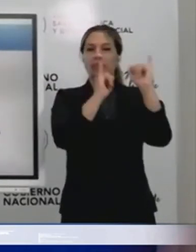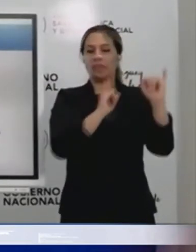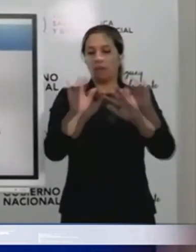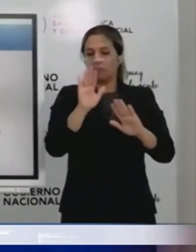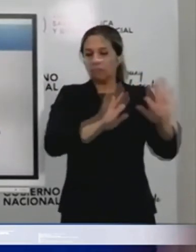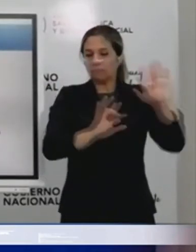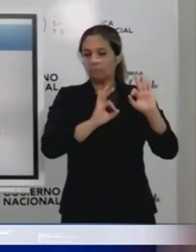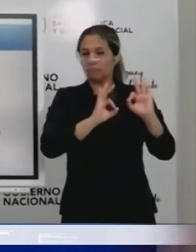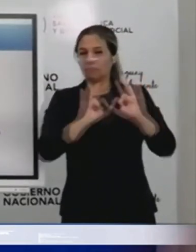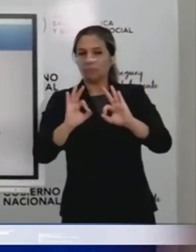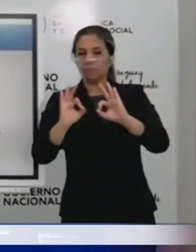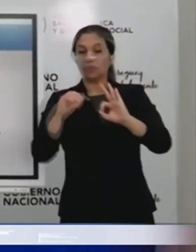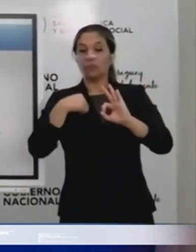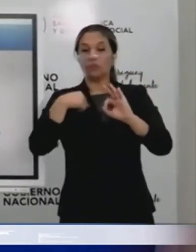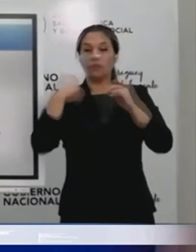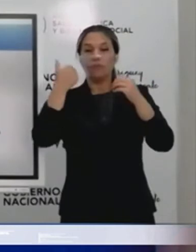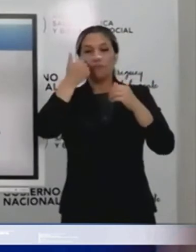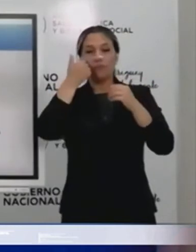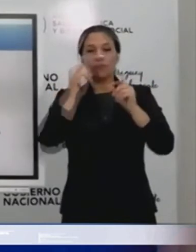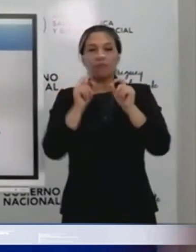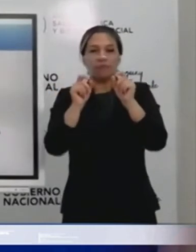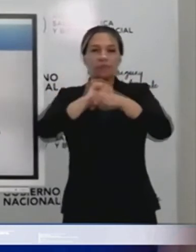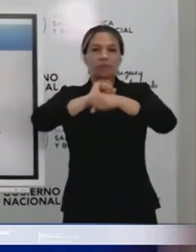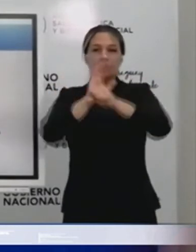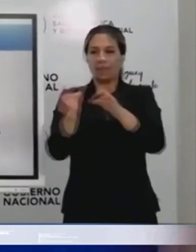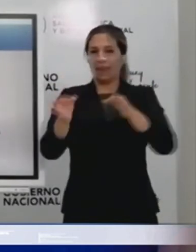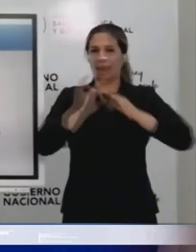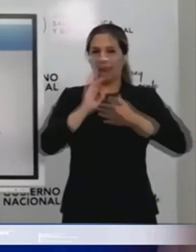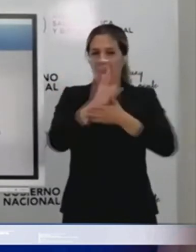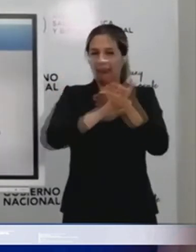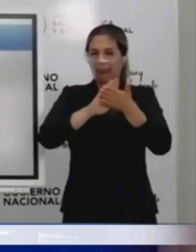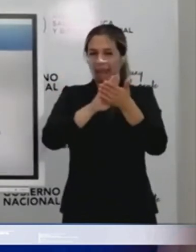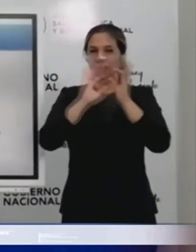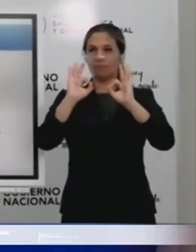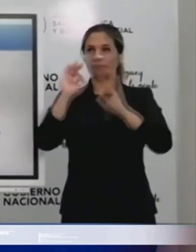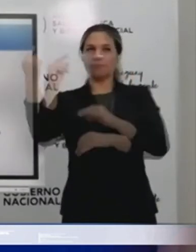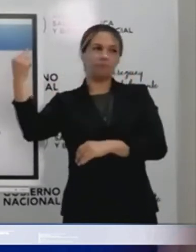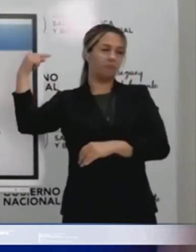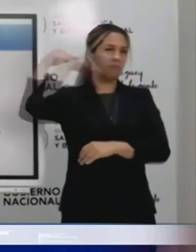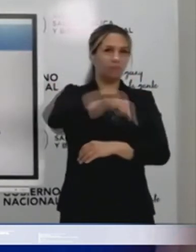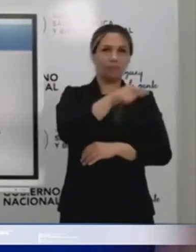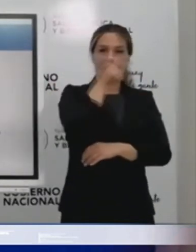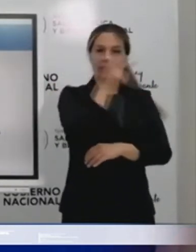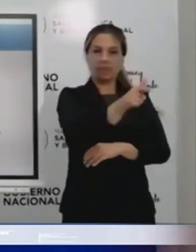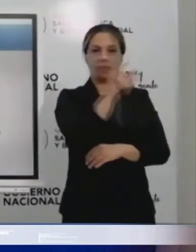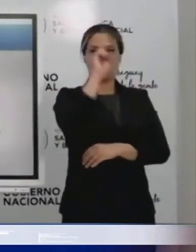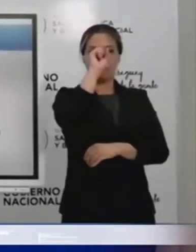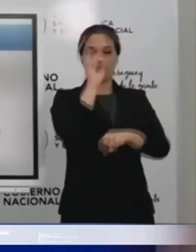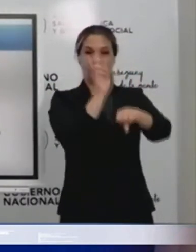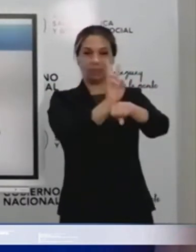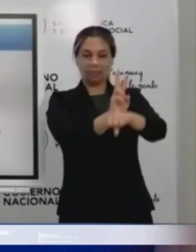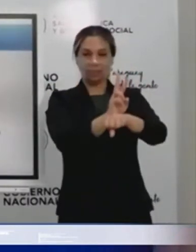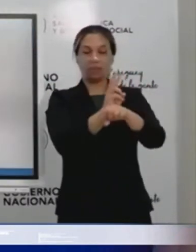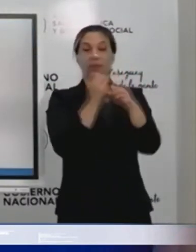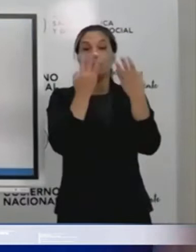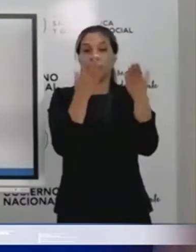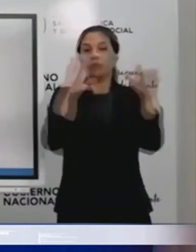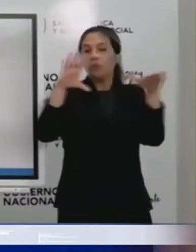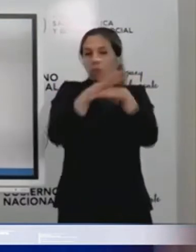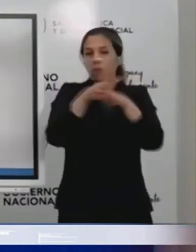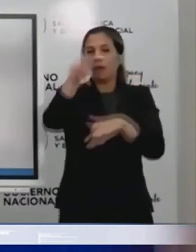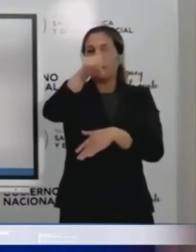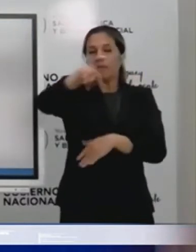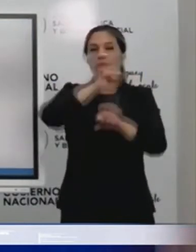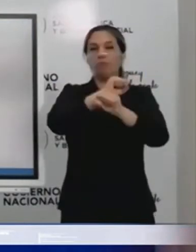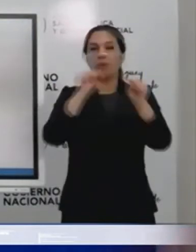no traigo ningún virus. Y sí, puedo estar tranquilo con ellos. Siempre ya reuniéndonos con nuestros familiares mayores, adultos mayores, al